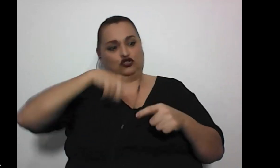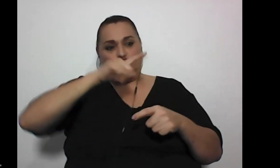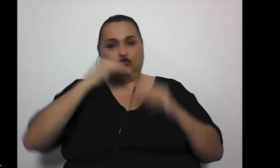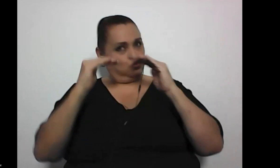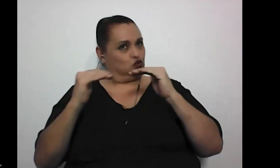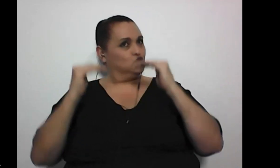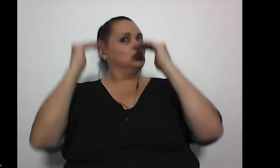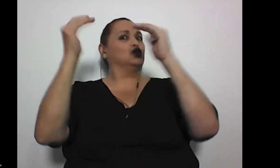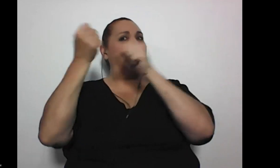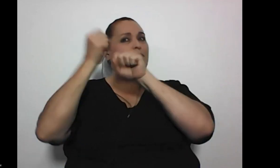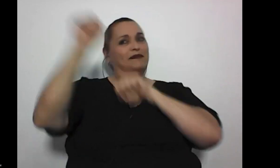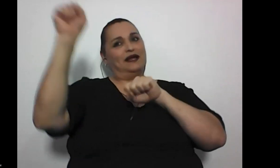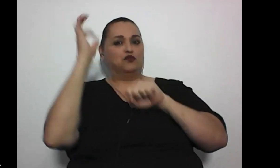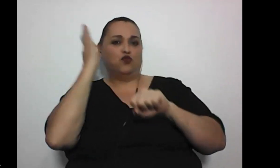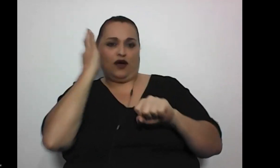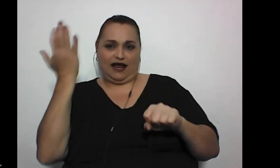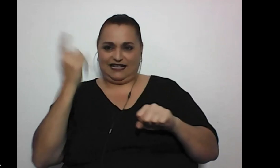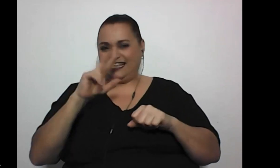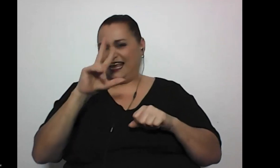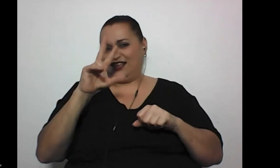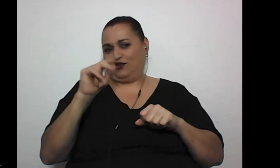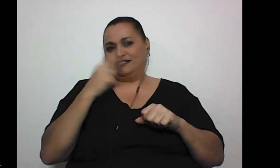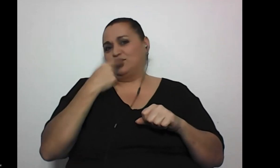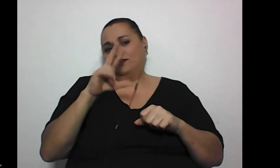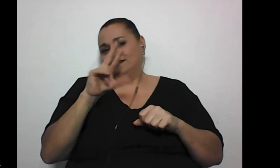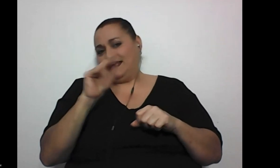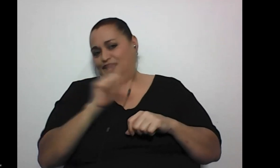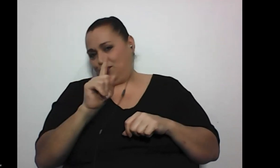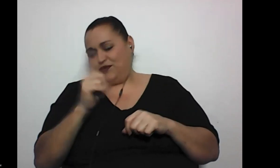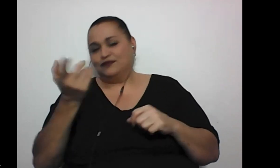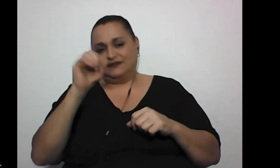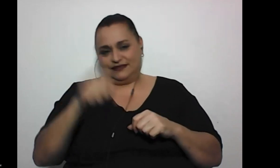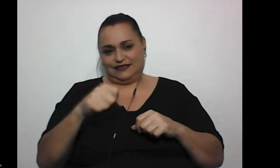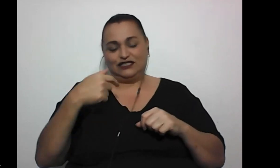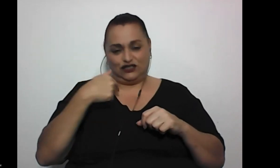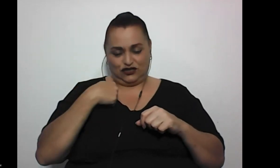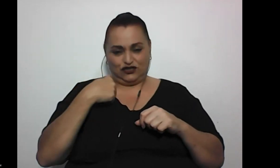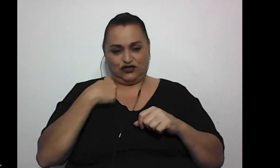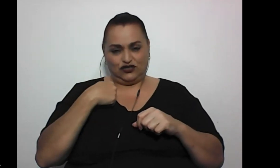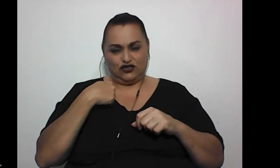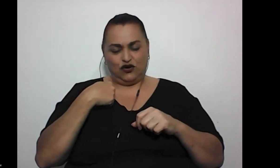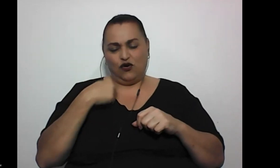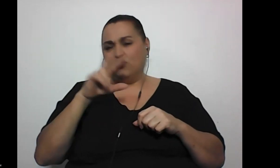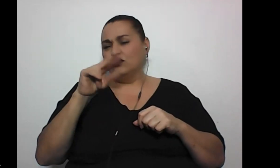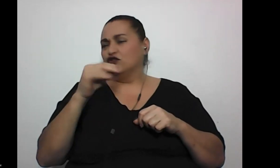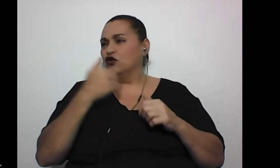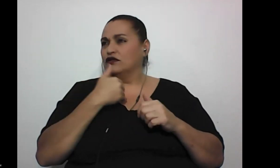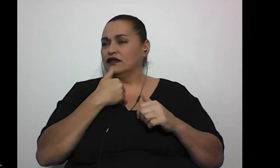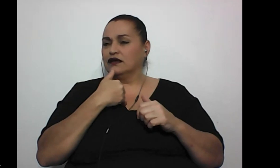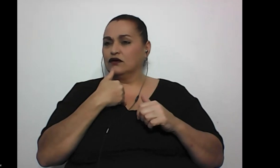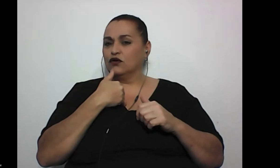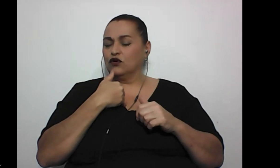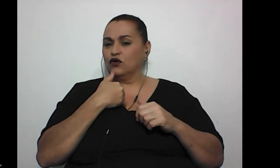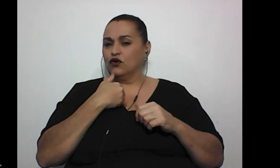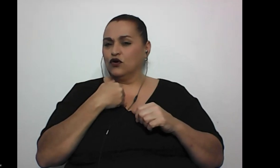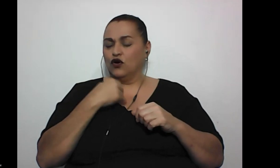a mí que no me vengan con el cuento de que no me he dedicado no tengo mucho estudio